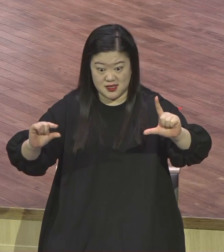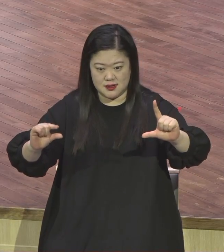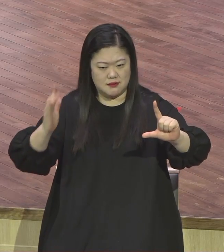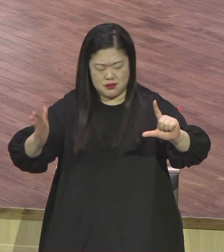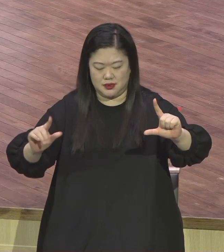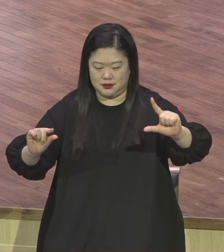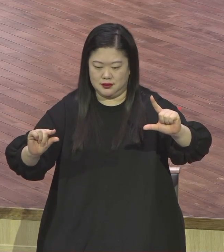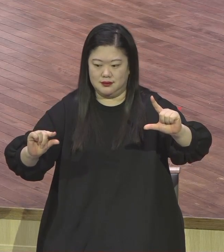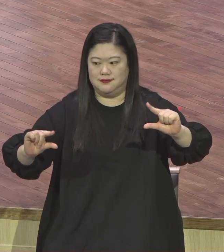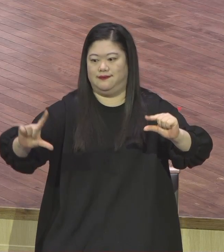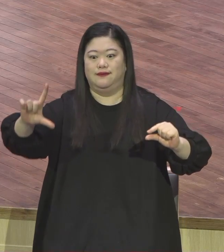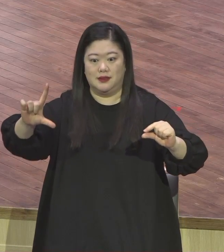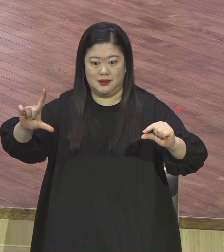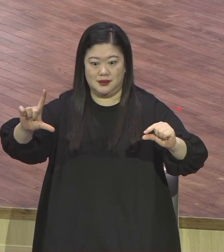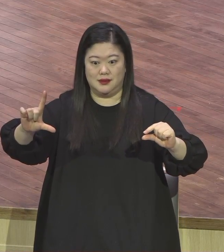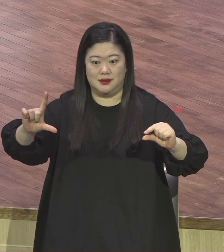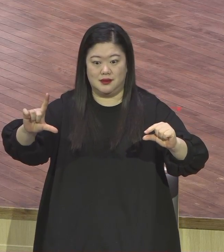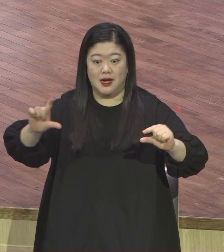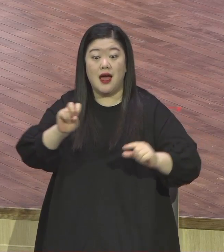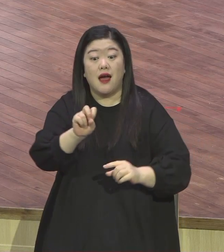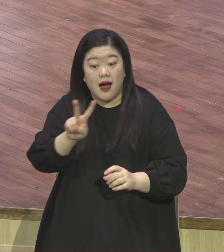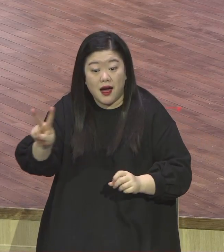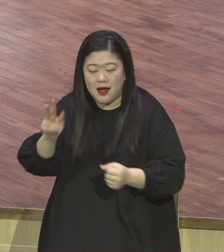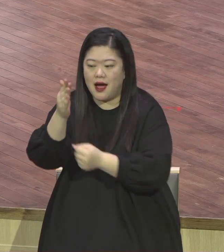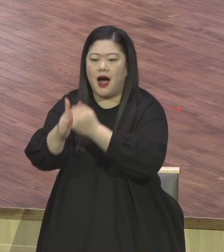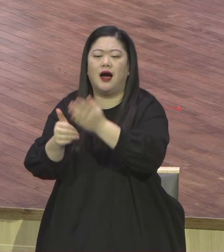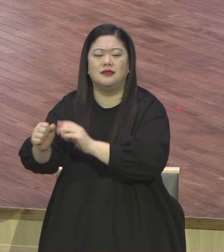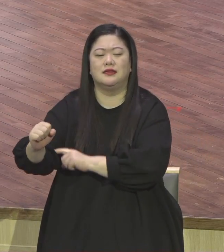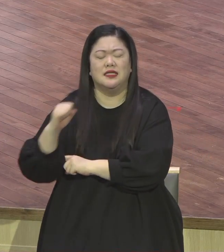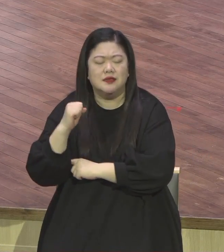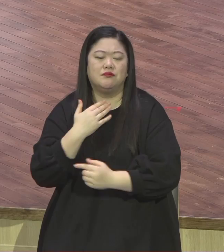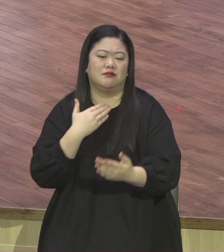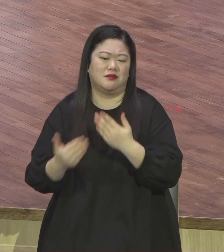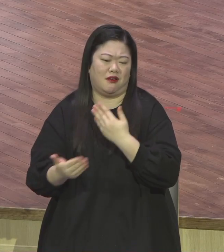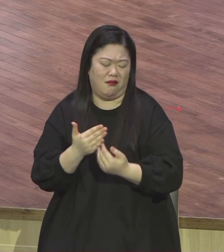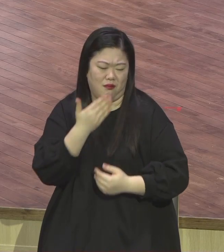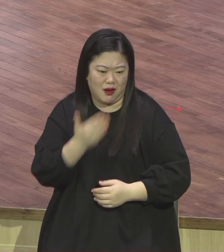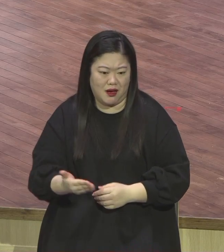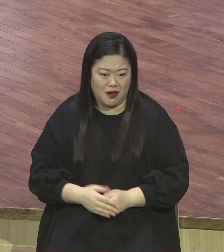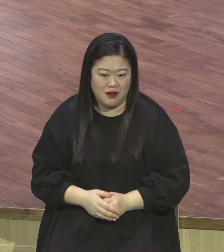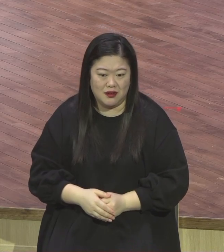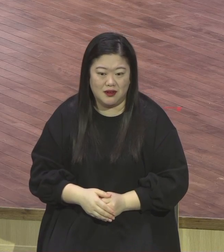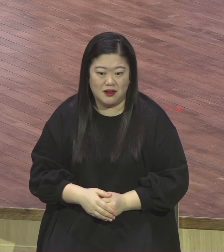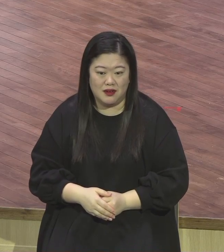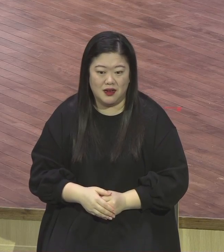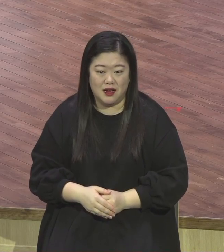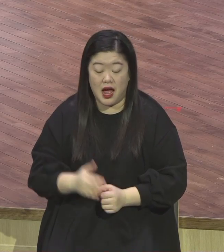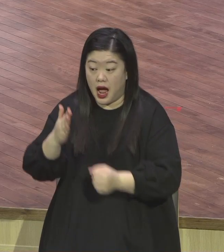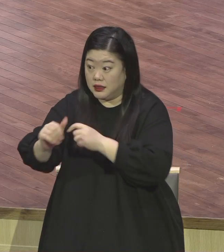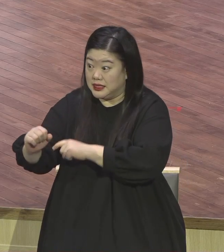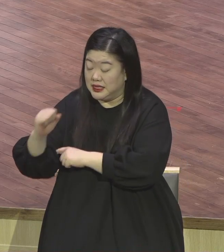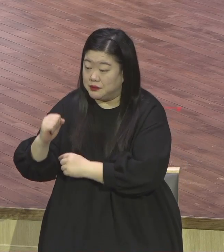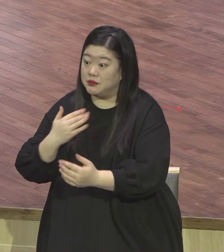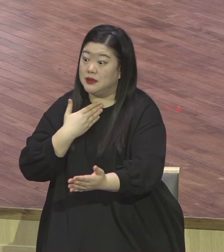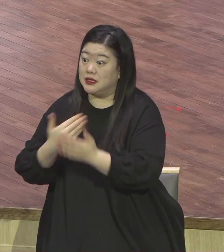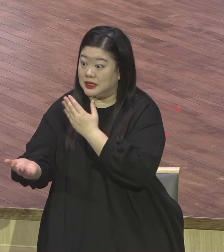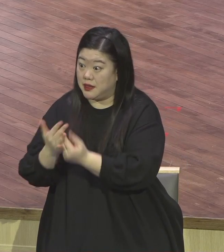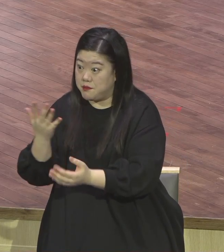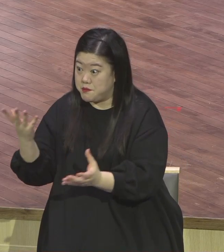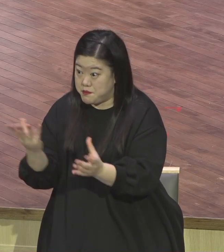속에 들어간 겁니다 하나님의 말씀의 능력 속에 들어간단 말이에요 그러면 여러분의 삶이 윤택해지고 여러분의 삶이 힘이 있고 활력이 있고